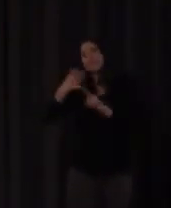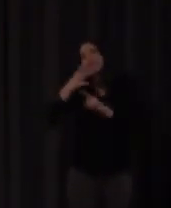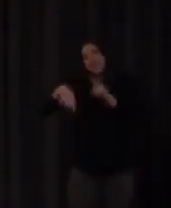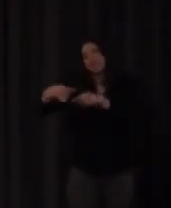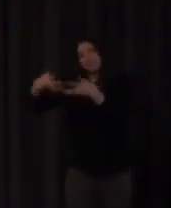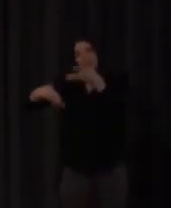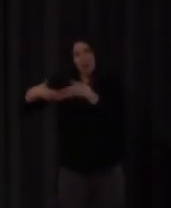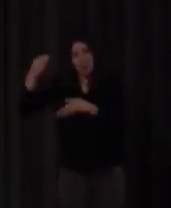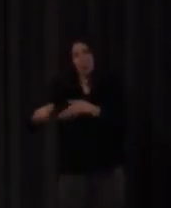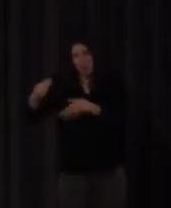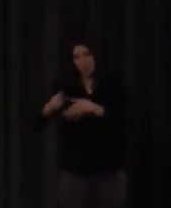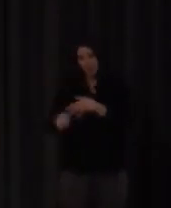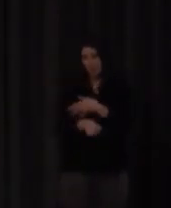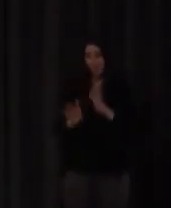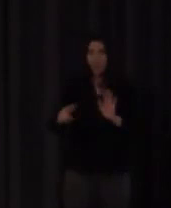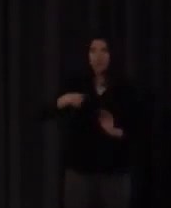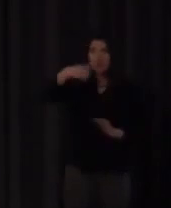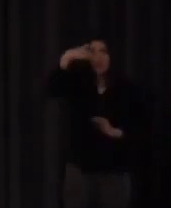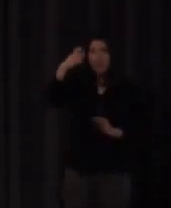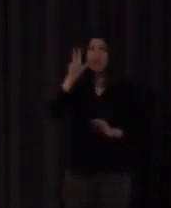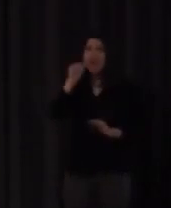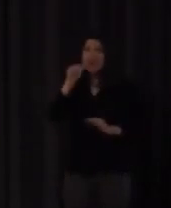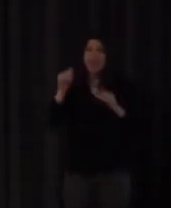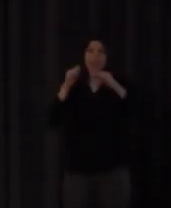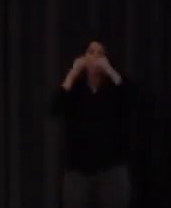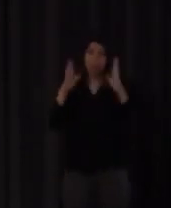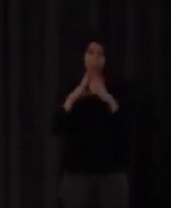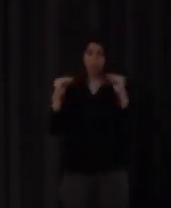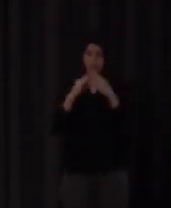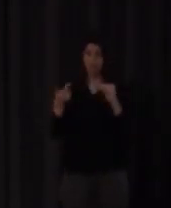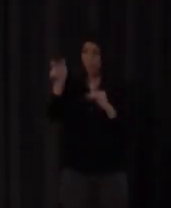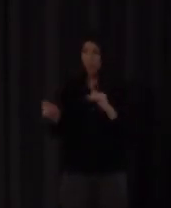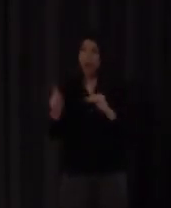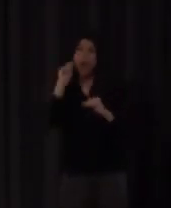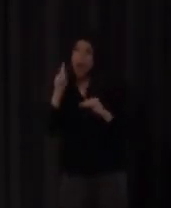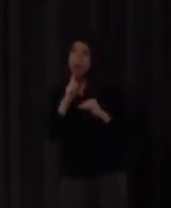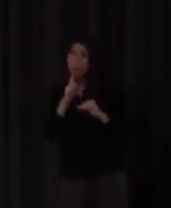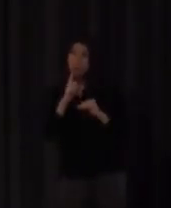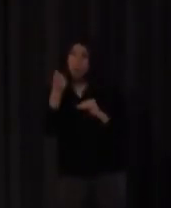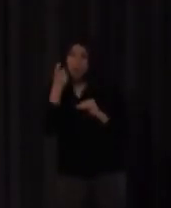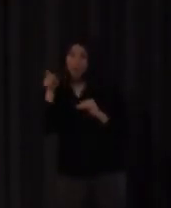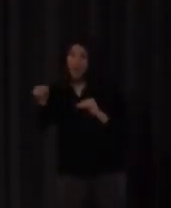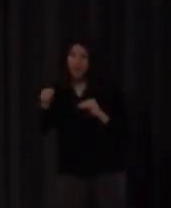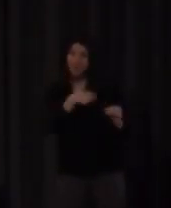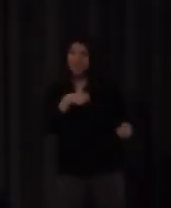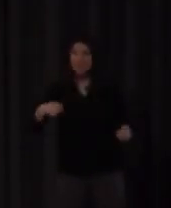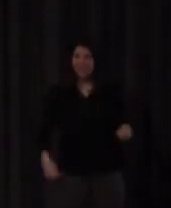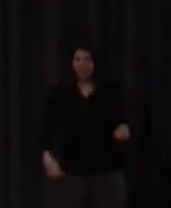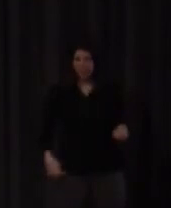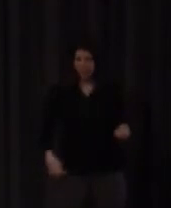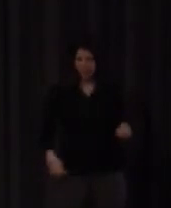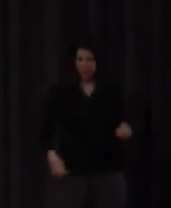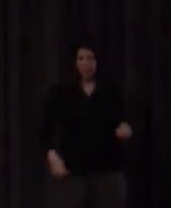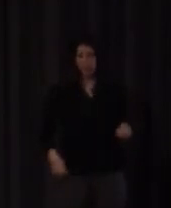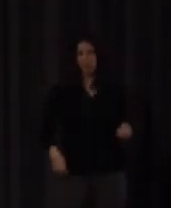una alumna de doctorado de la Universidad de Alicante China no sabía nada de lengua de signos español ni de española ni china